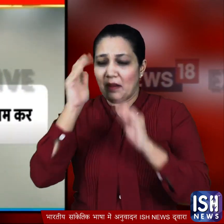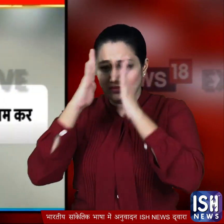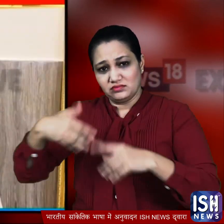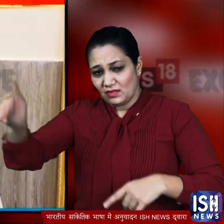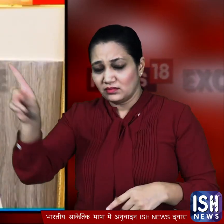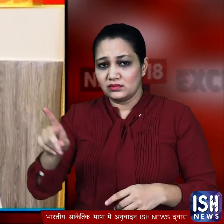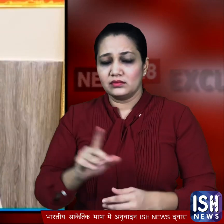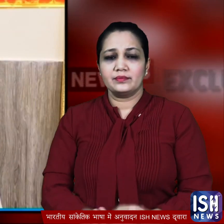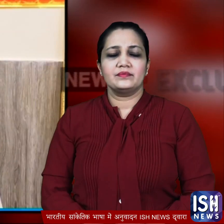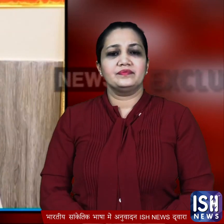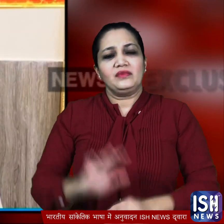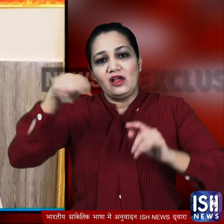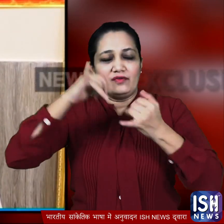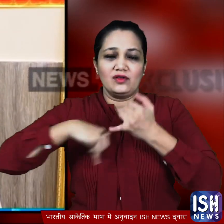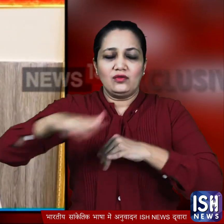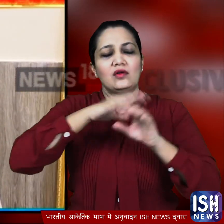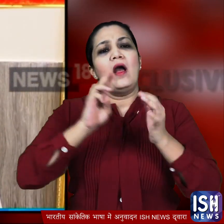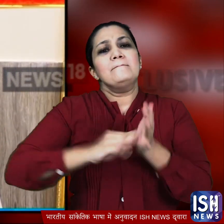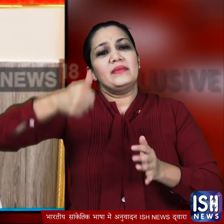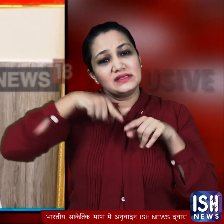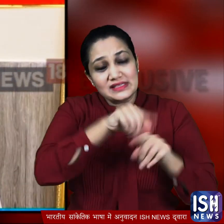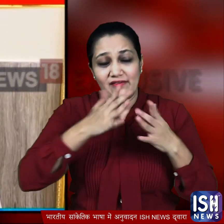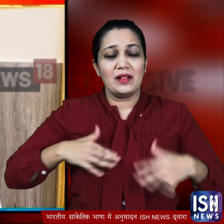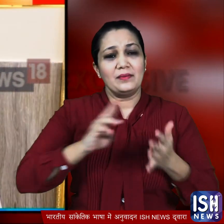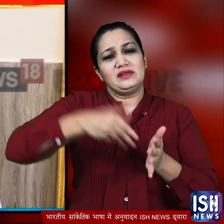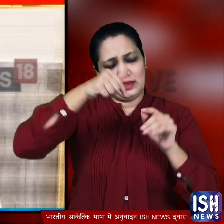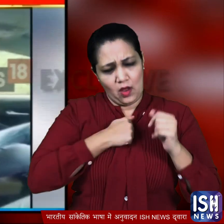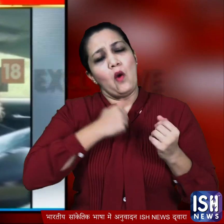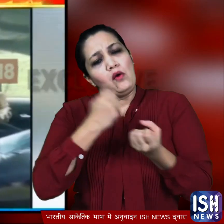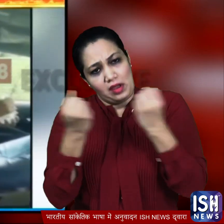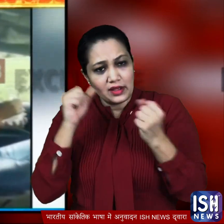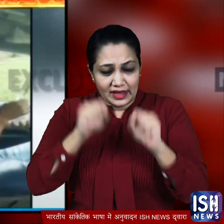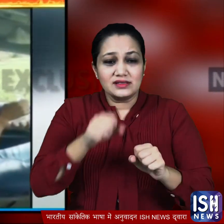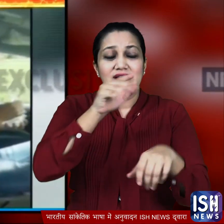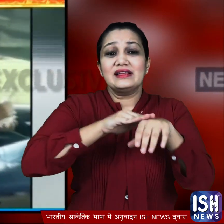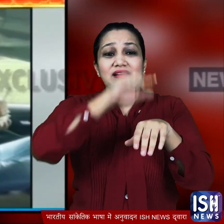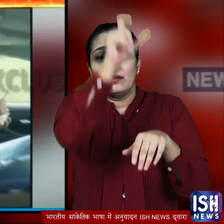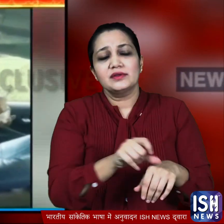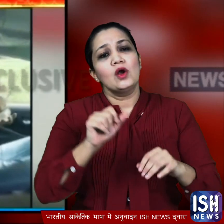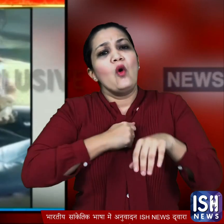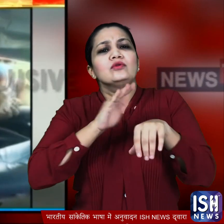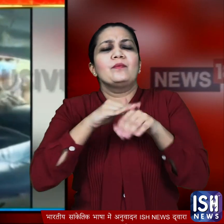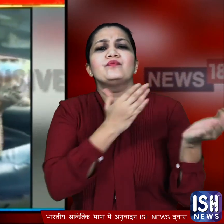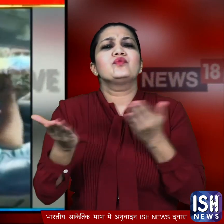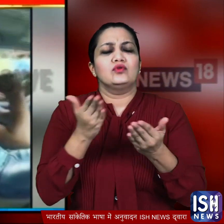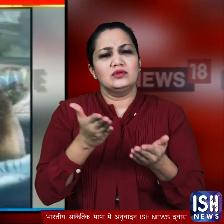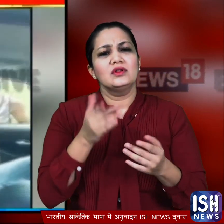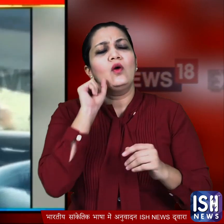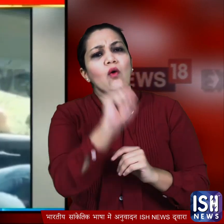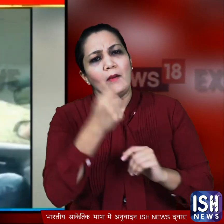ये वीडियो बारल होते ही स्वास्तमंतरी ने खुद बताया कि ये गाड़ी उनकी है और गाड़ी में बैठा एक शक्स उनका चपरासी है जिसे उसकी गलती की सजा